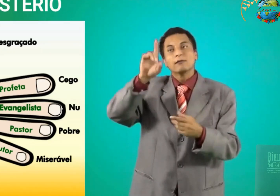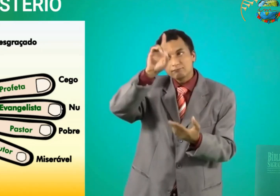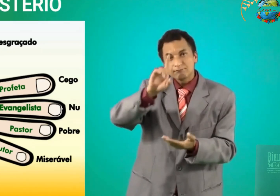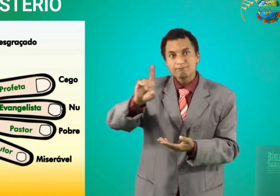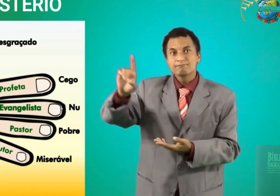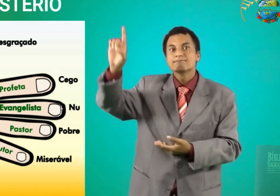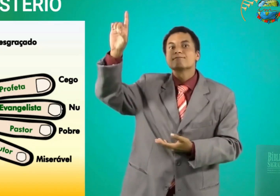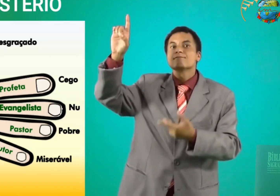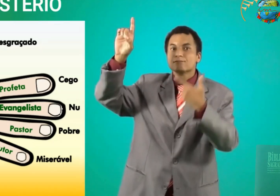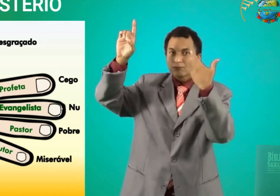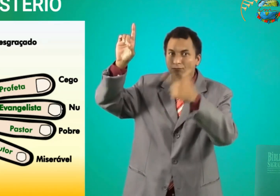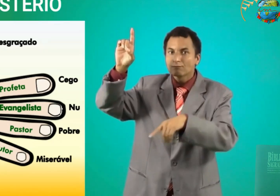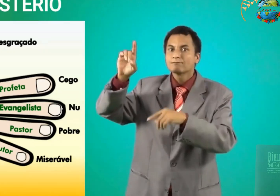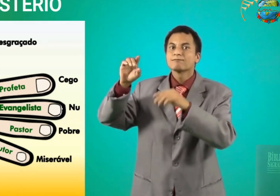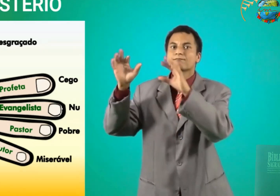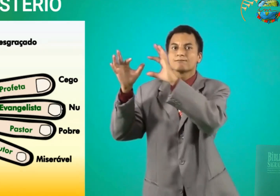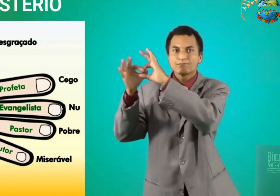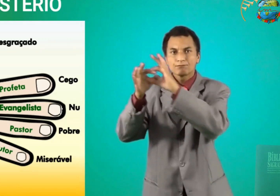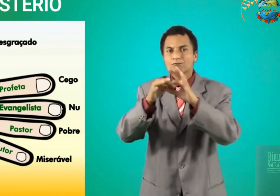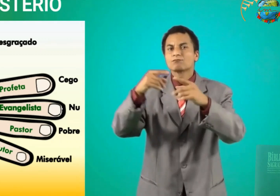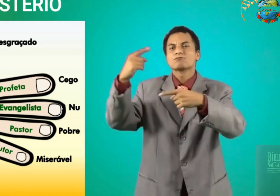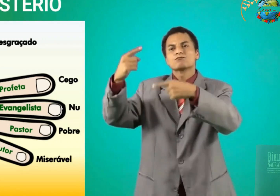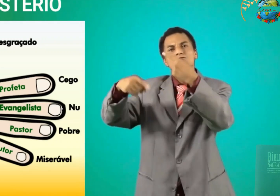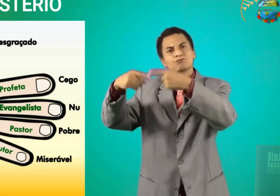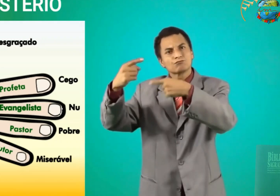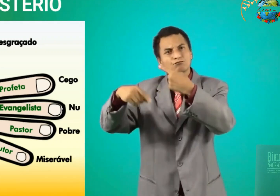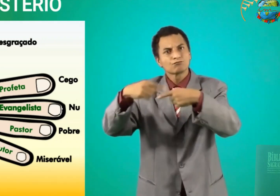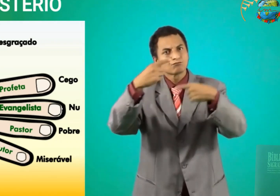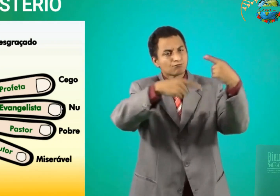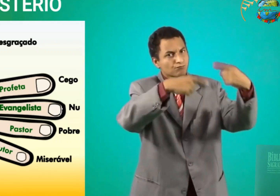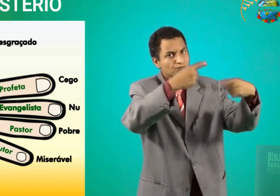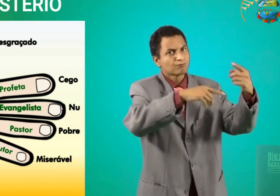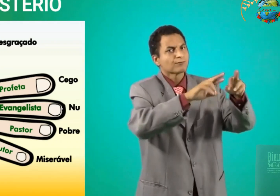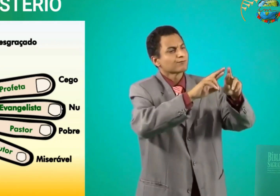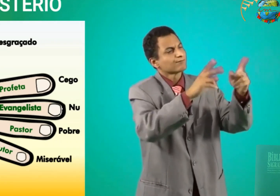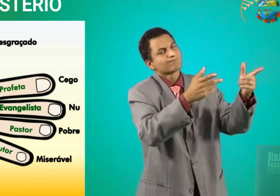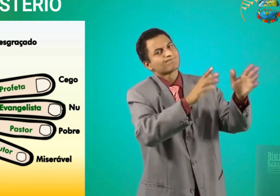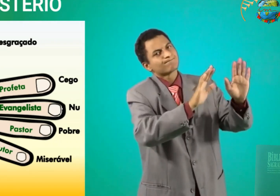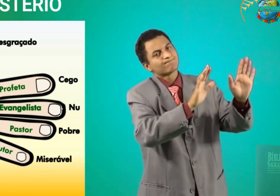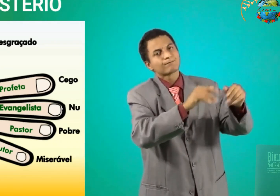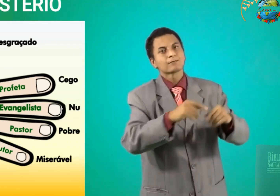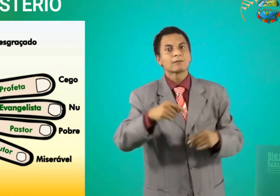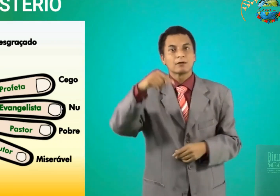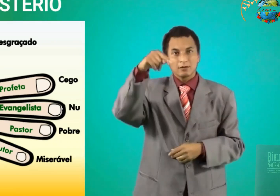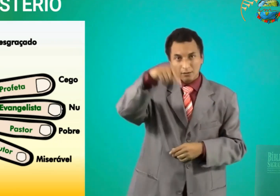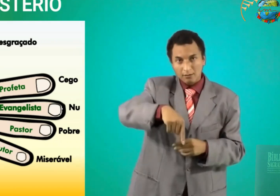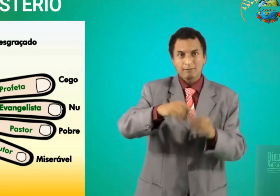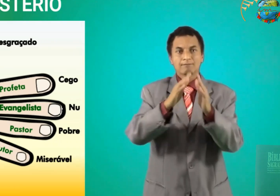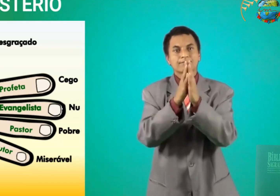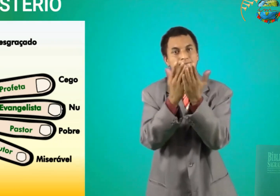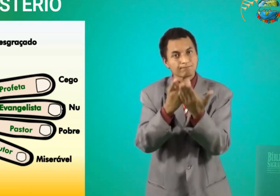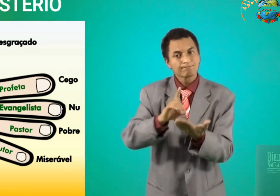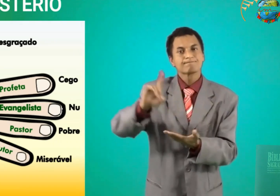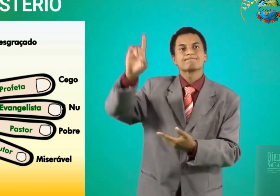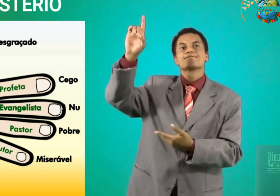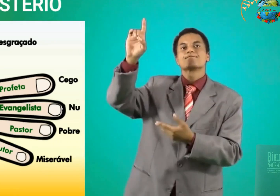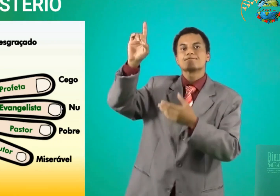combina o que? Contexto bíblico Há outros contextos políticos, é diferente Aqui no contexto